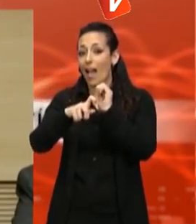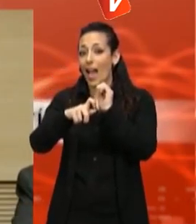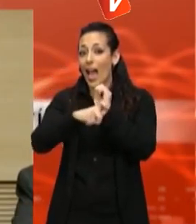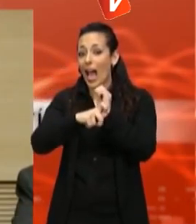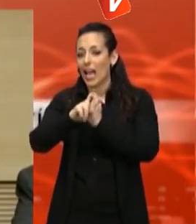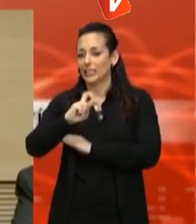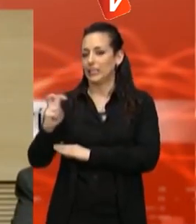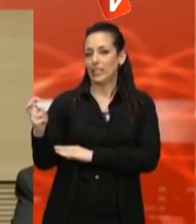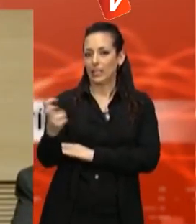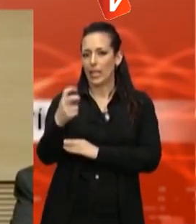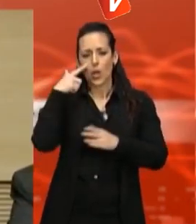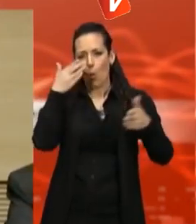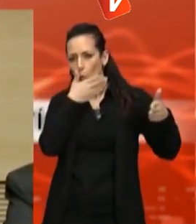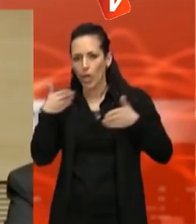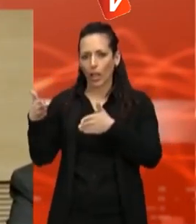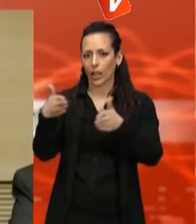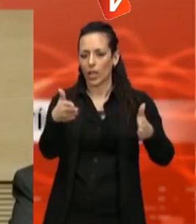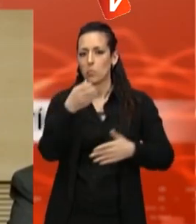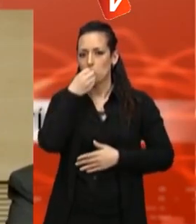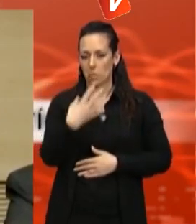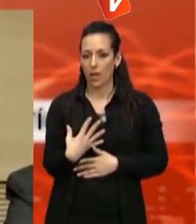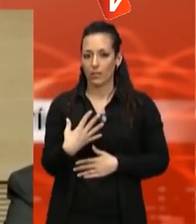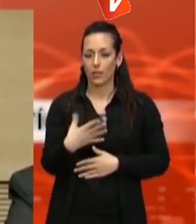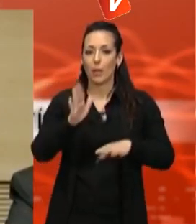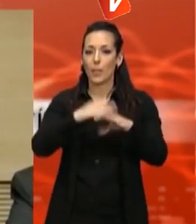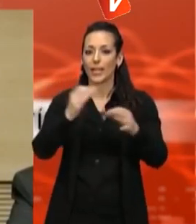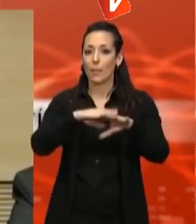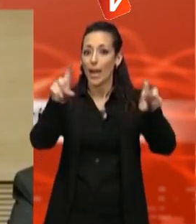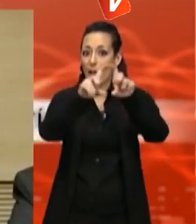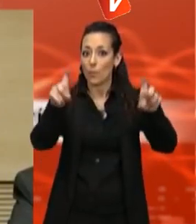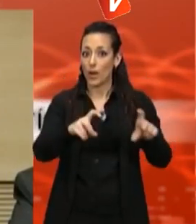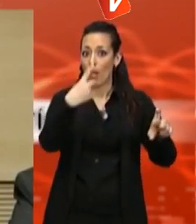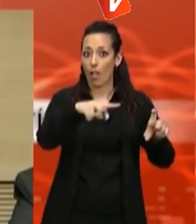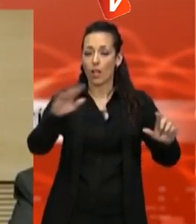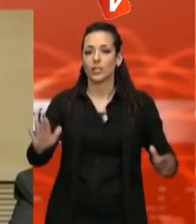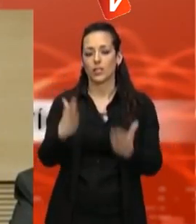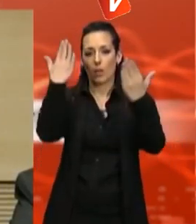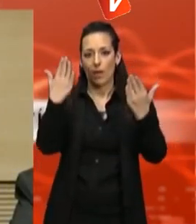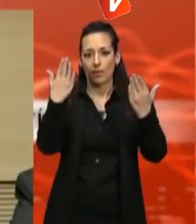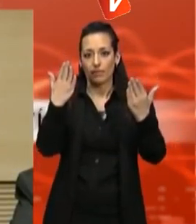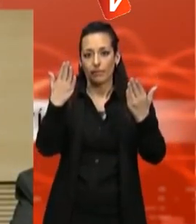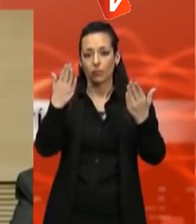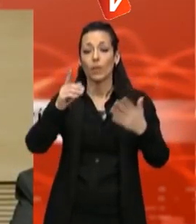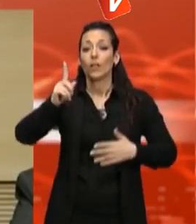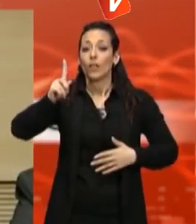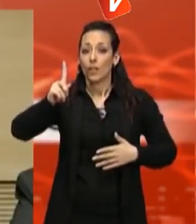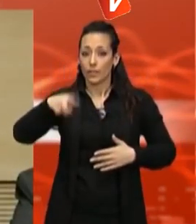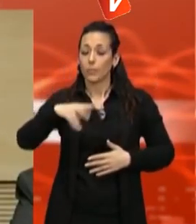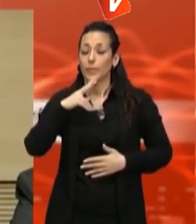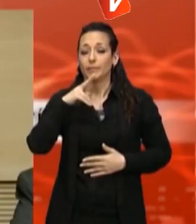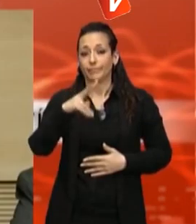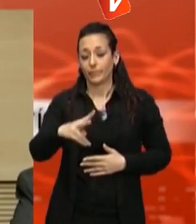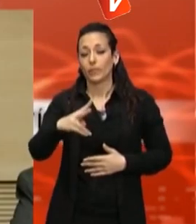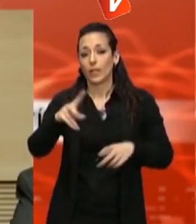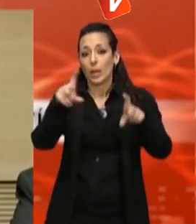aquestes empreses que ja existeixen. És veritat també que haurem de contribuir a crear-ne de noves, sens dubte, però abans